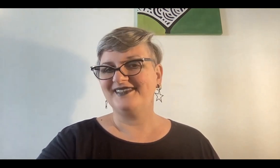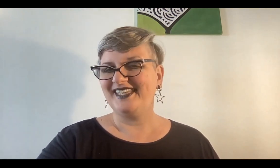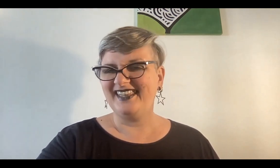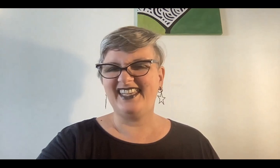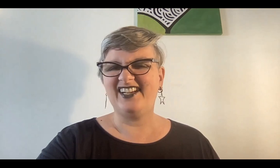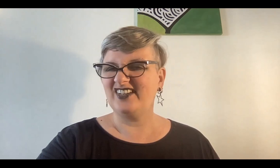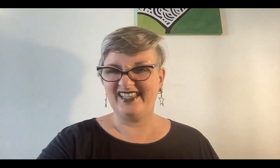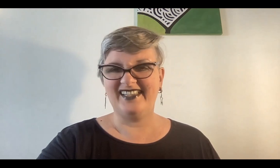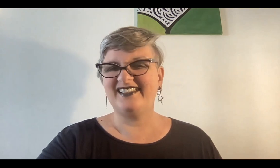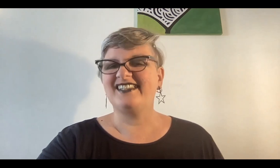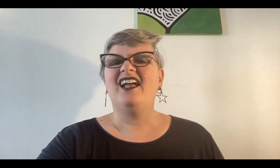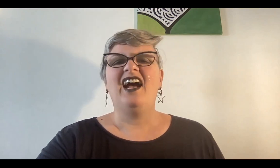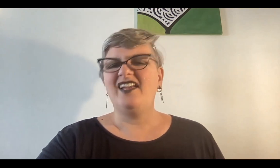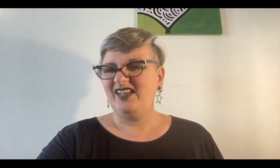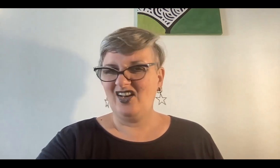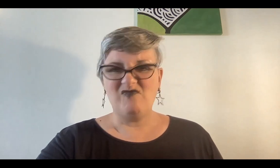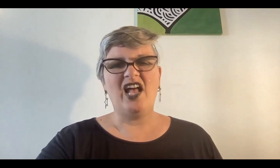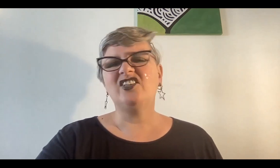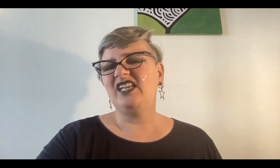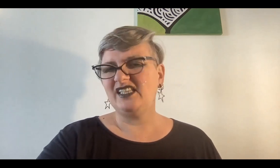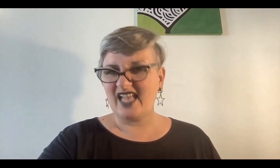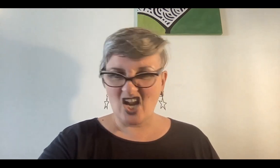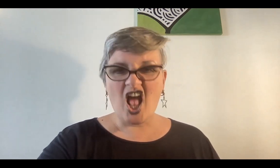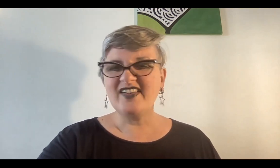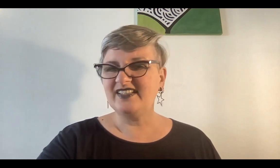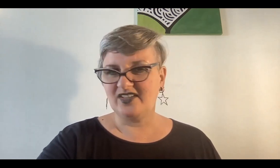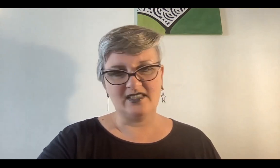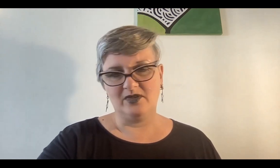¿Quién dijo que es? Ay, vienen los muertos, viene el terreno, todo eso.